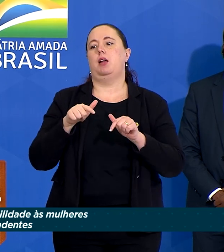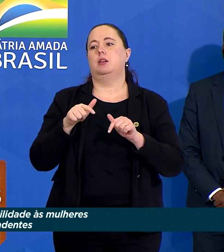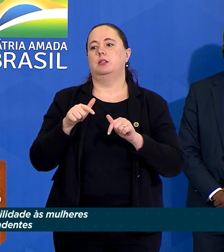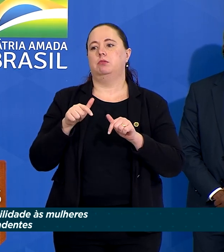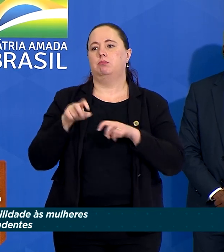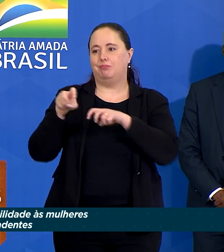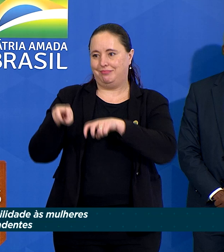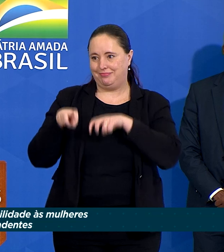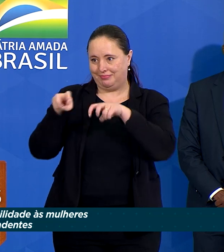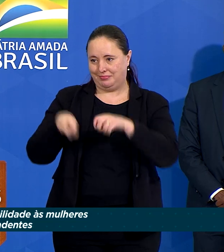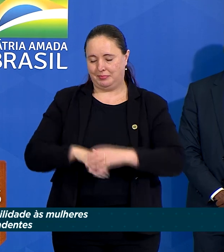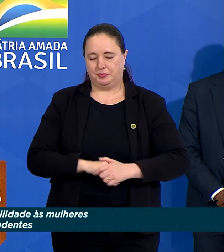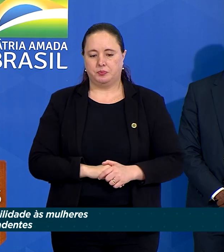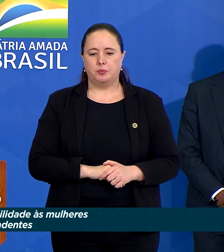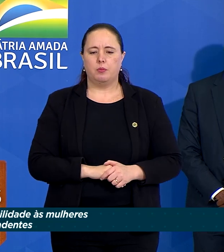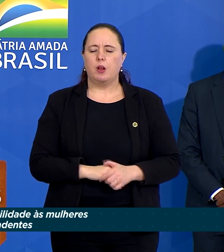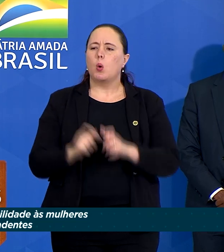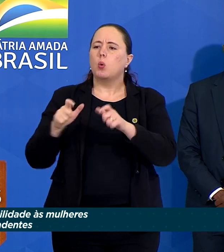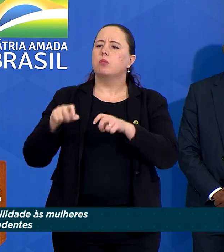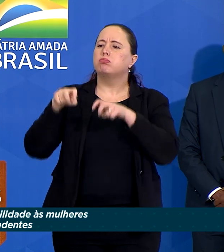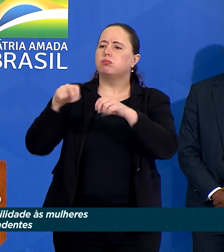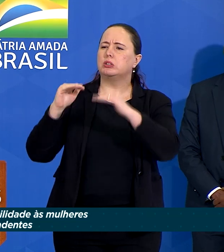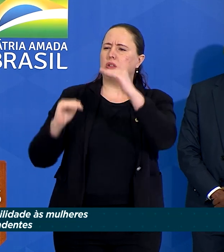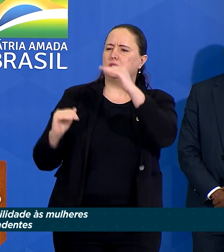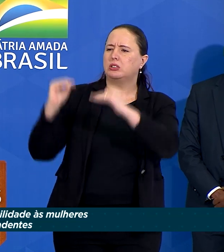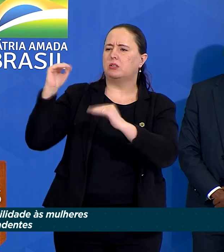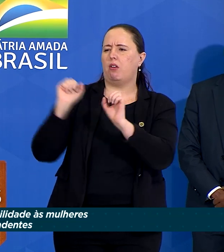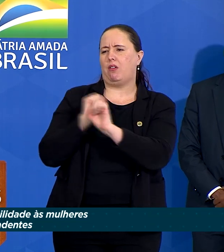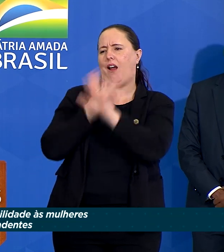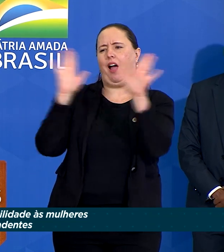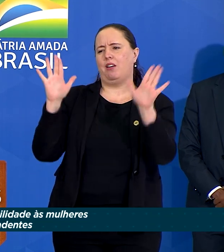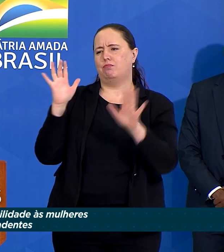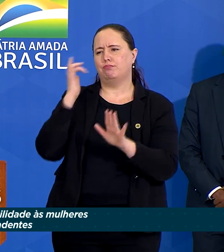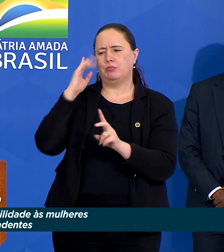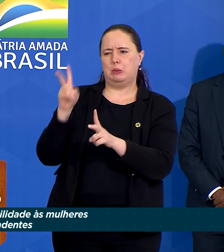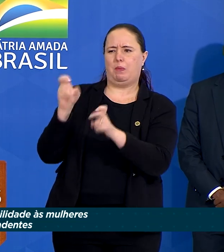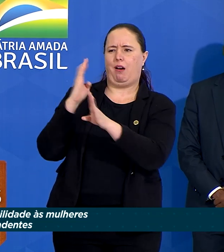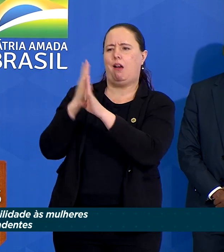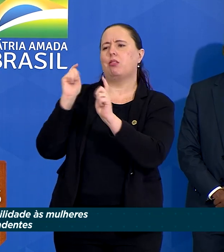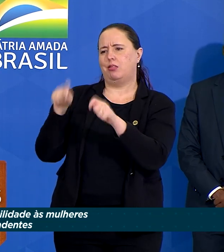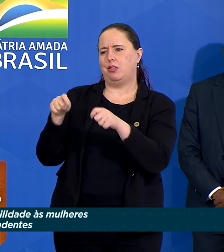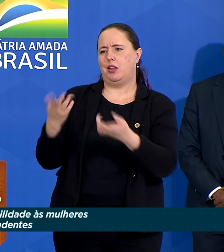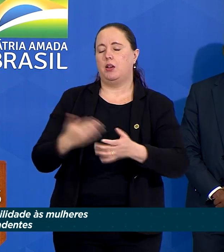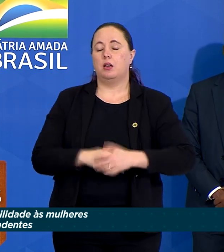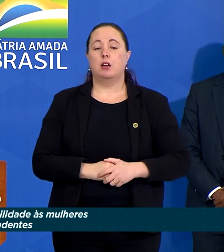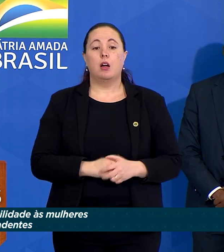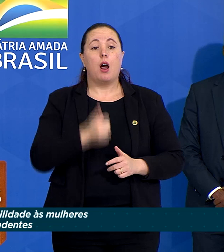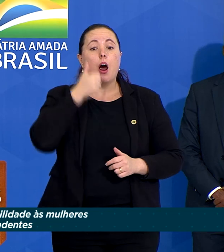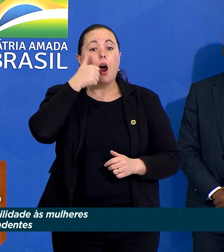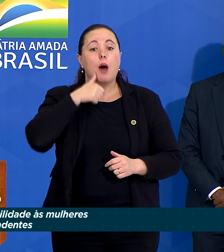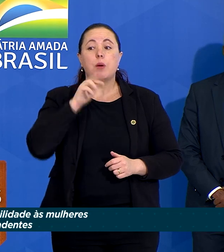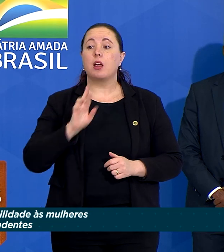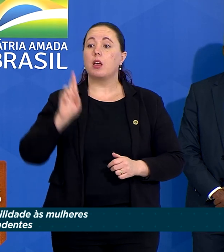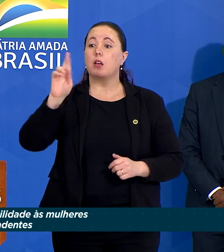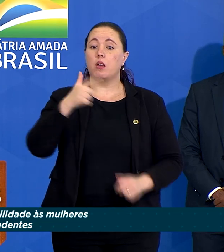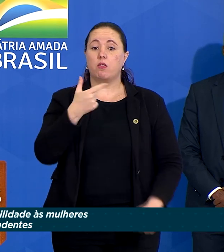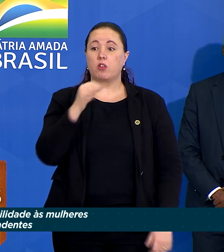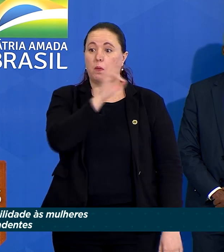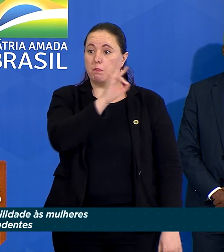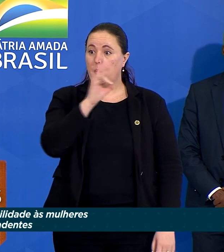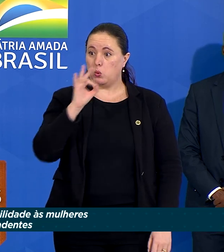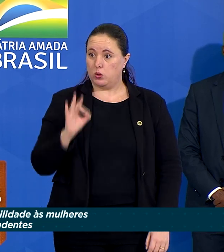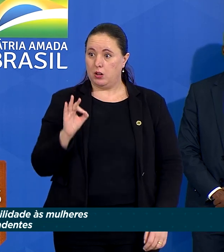particular, essas desigualdades são muito claras. Apesar das mulheres dirigirem cerca de 20% dos